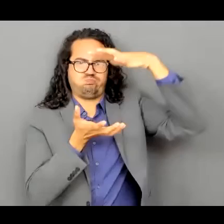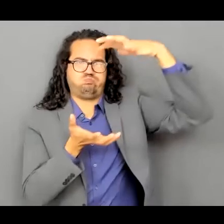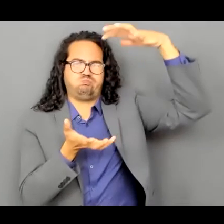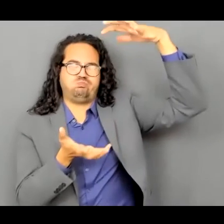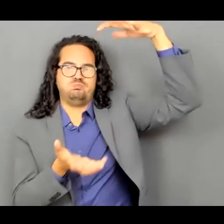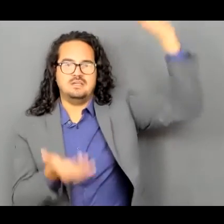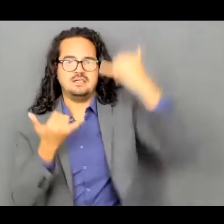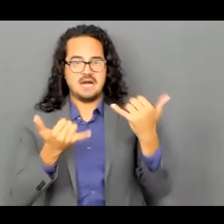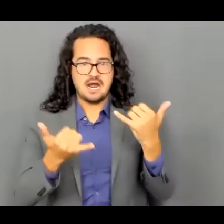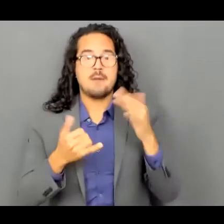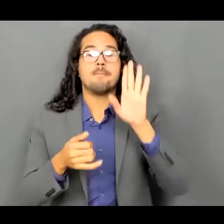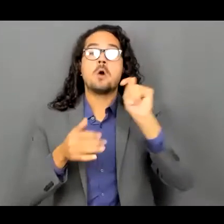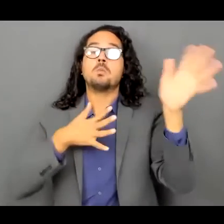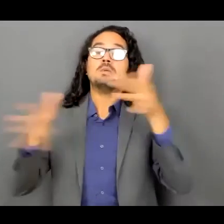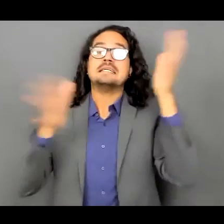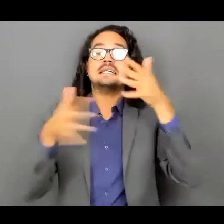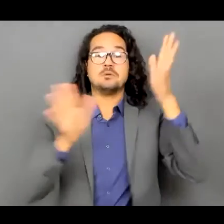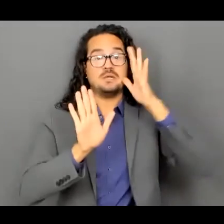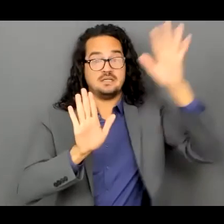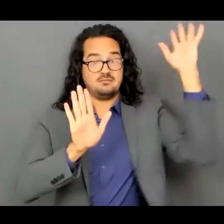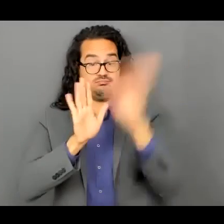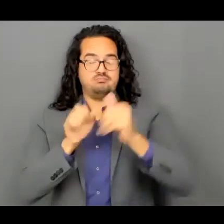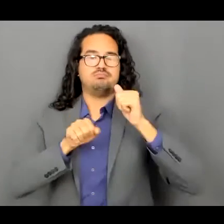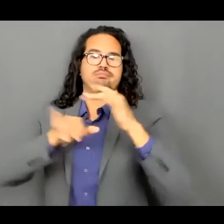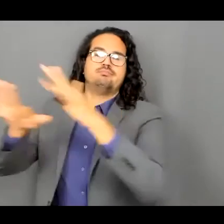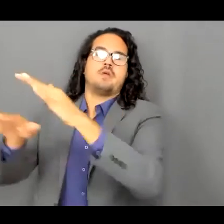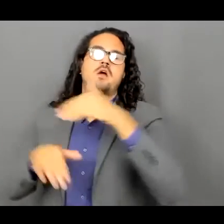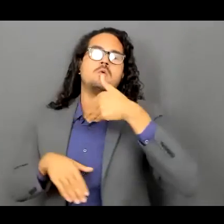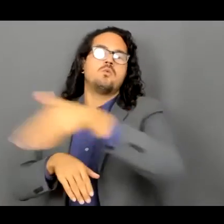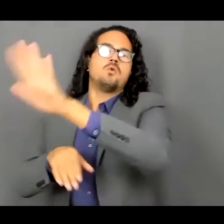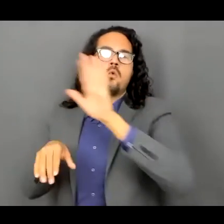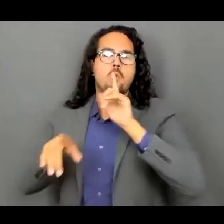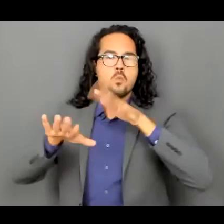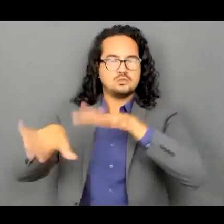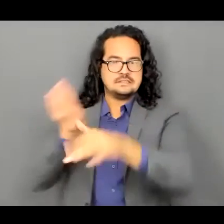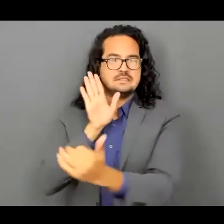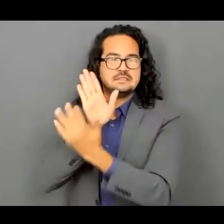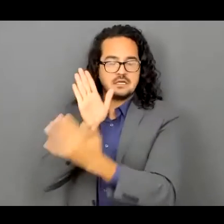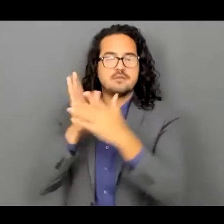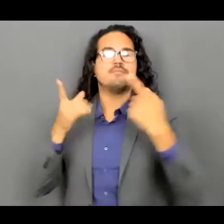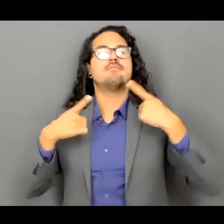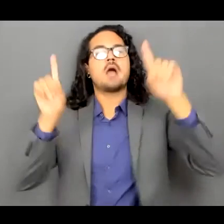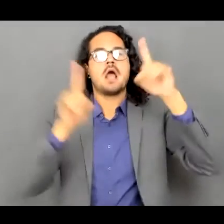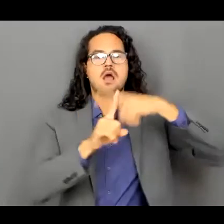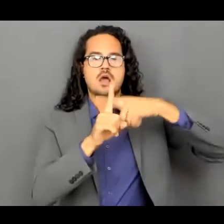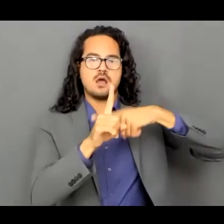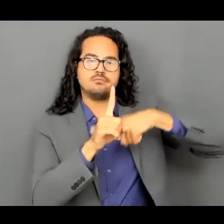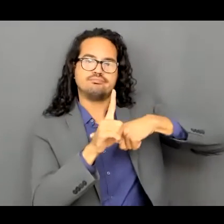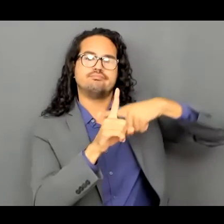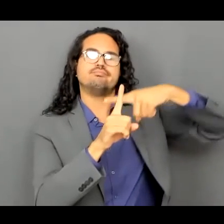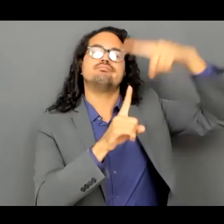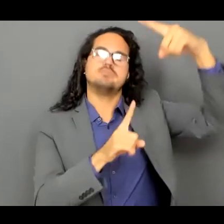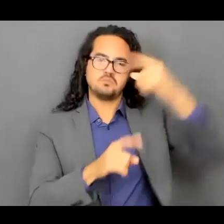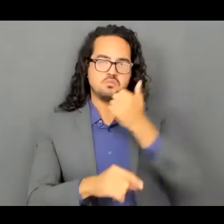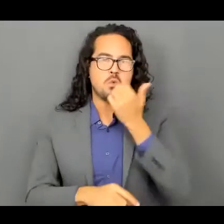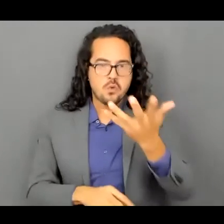ver qué es lo que va a pasar como entra bueno los vientos de la costa y vamos a ver